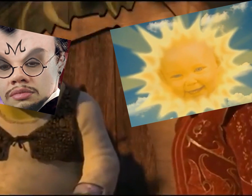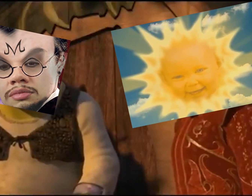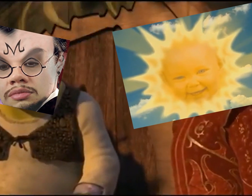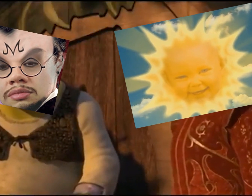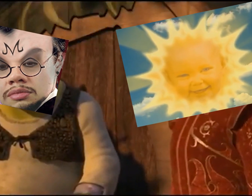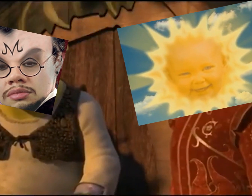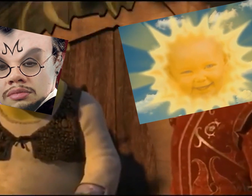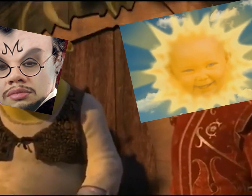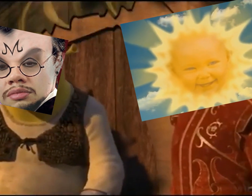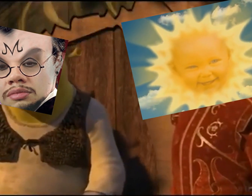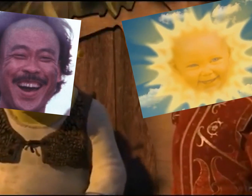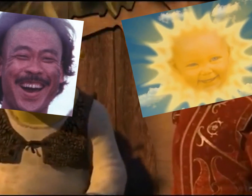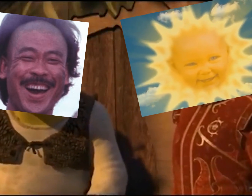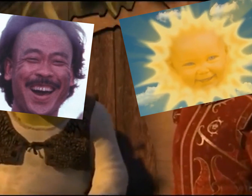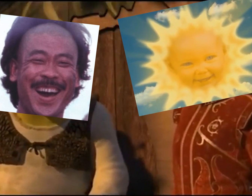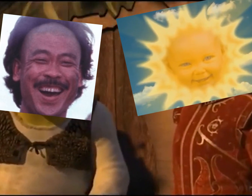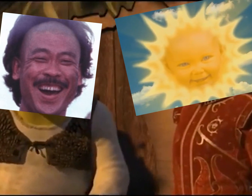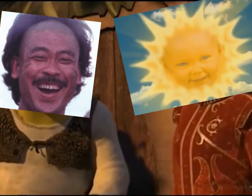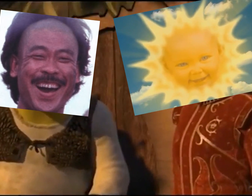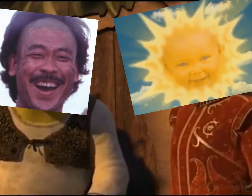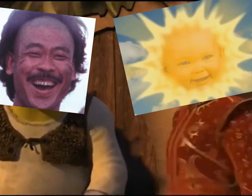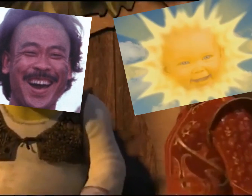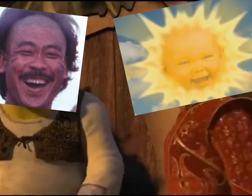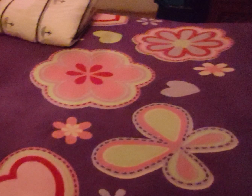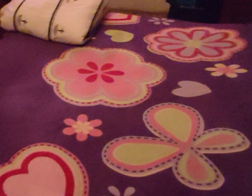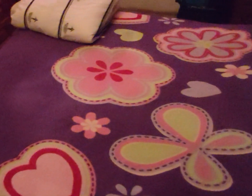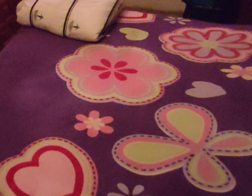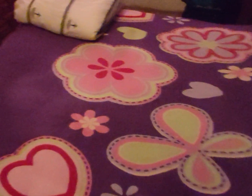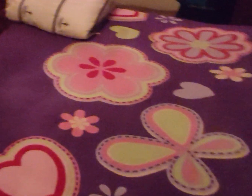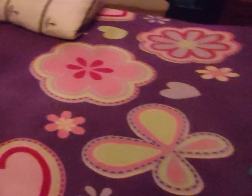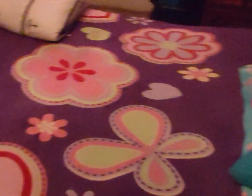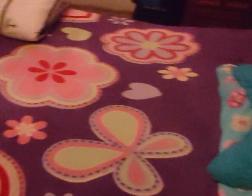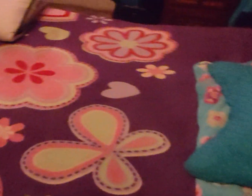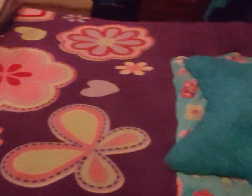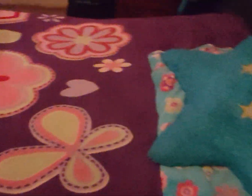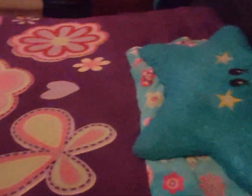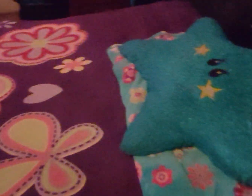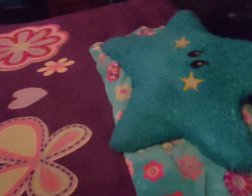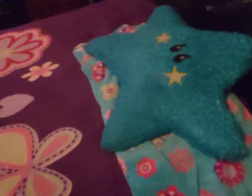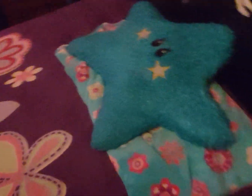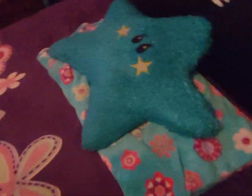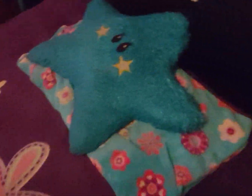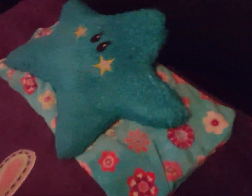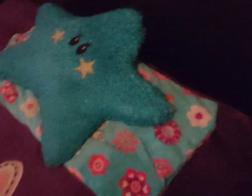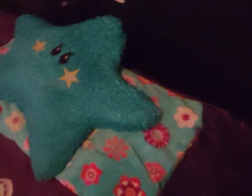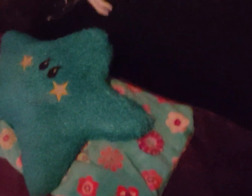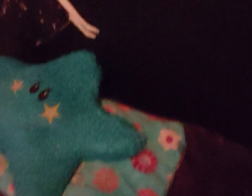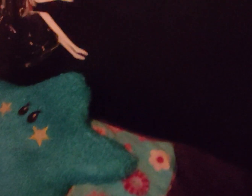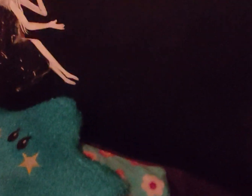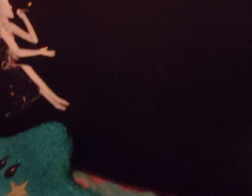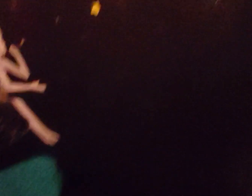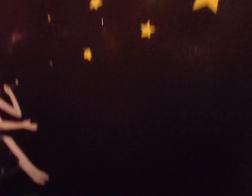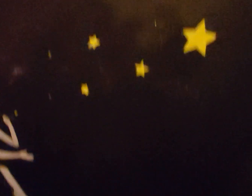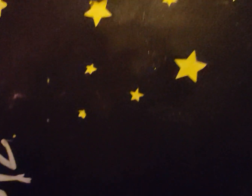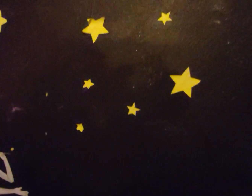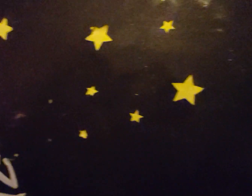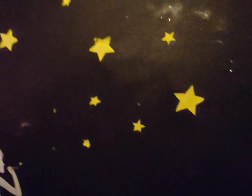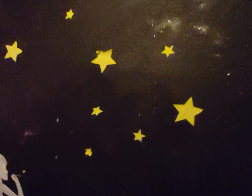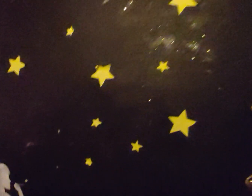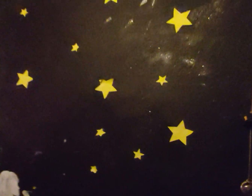gracias, ¿qué? No había para hombre Super varonil, por supuesto, hashtag humildad, por supuesto, mira, super